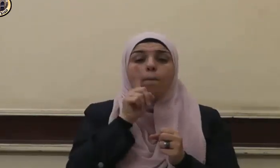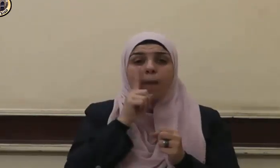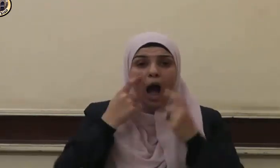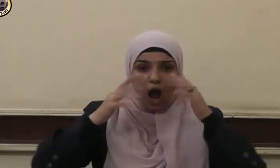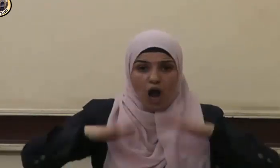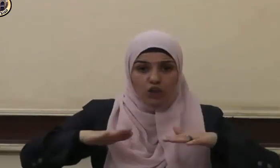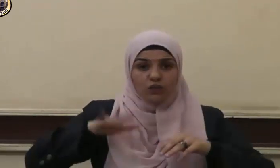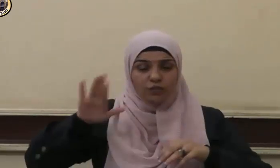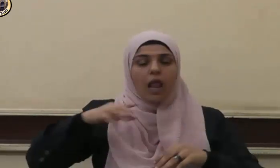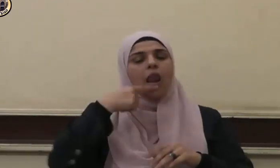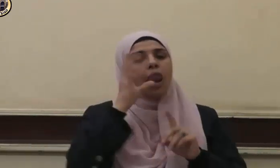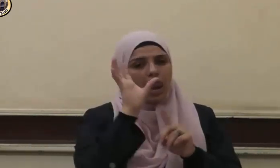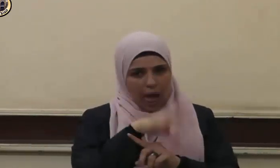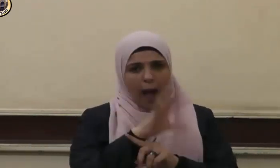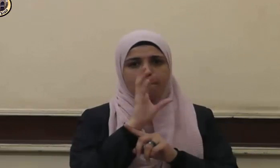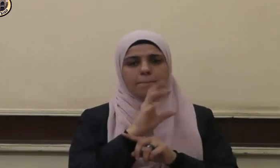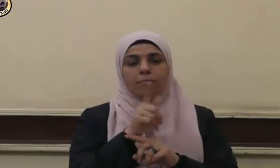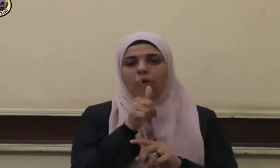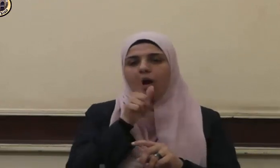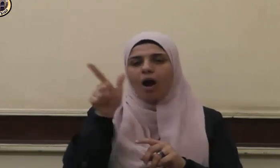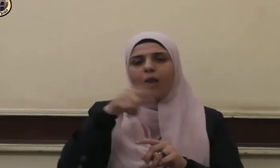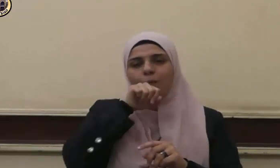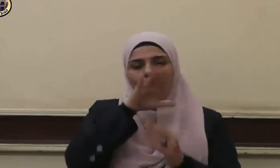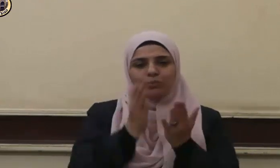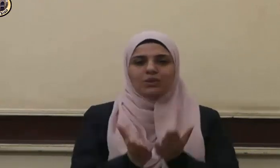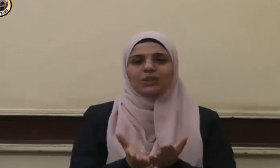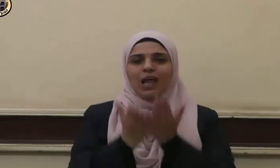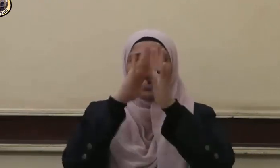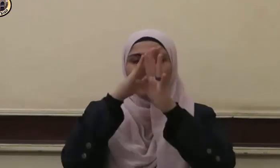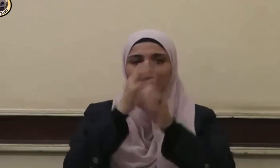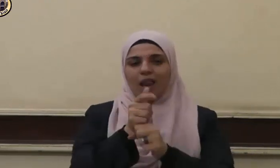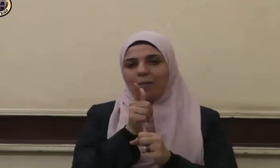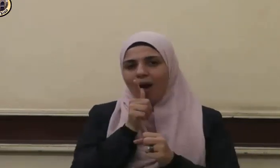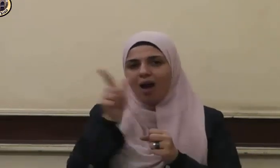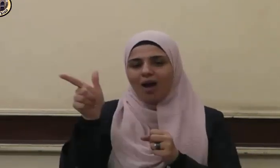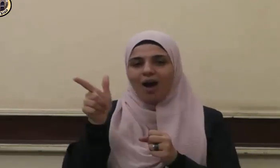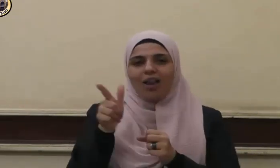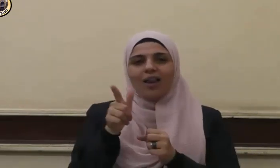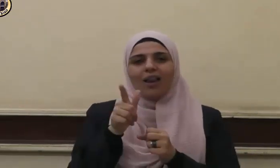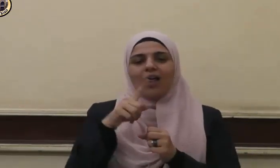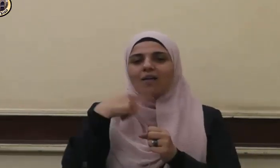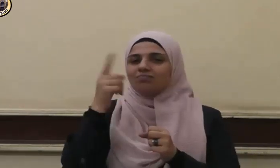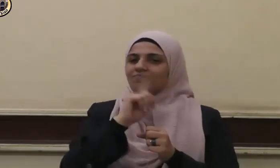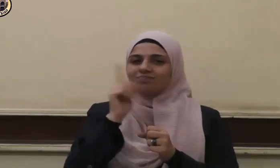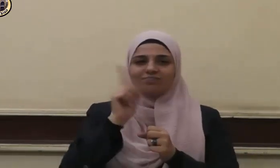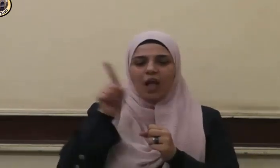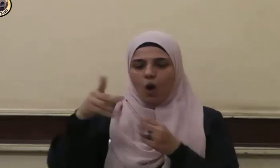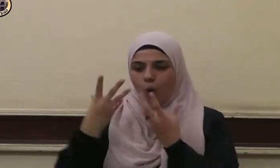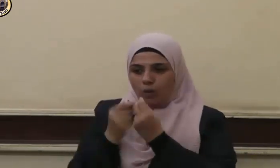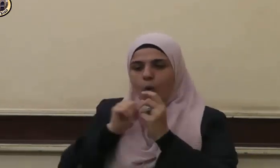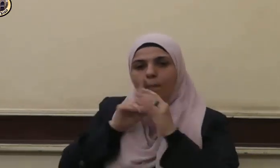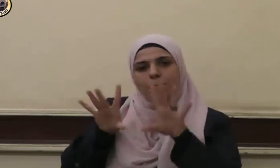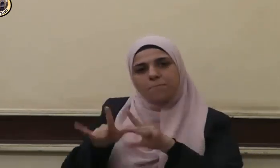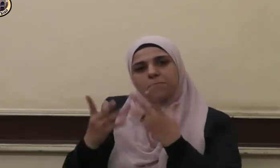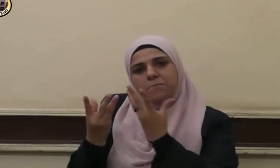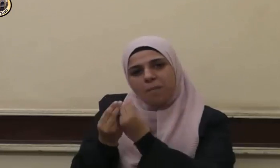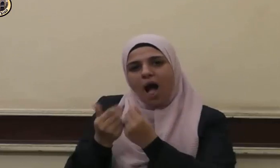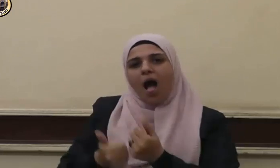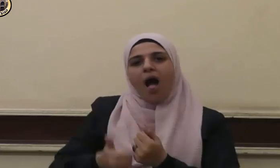أم قال نعم قال صلى الله عليه وسلم فالزمها فإن